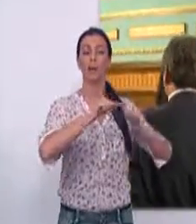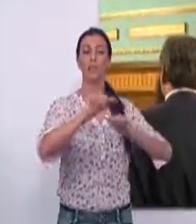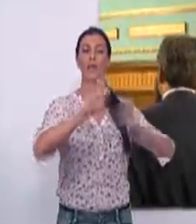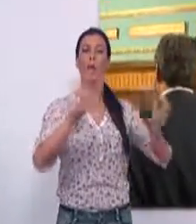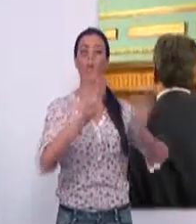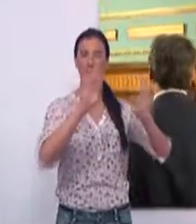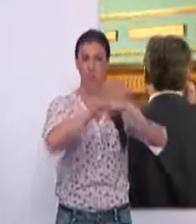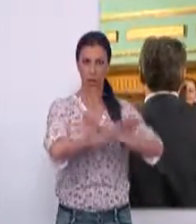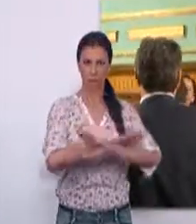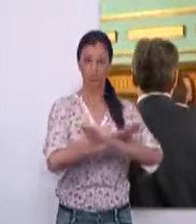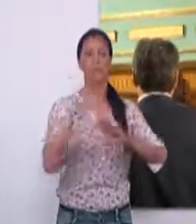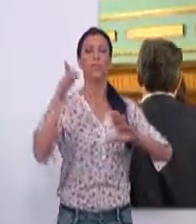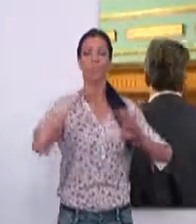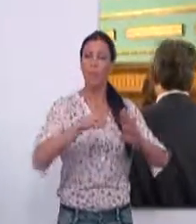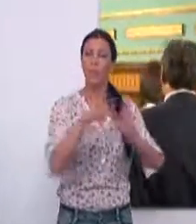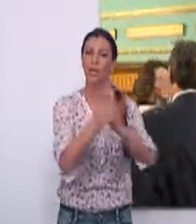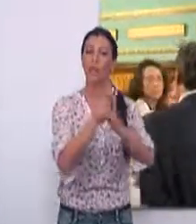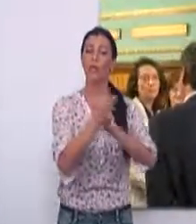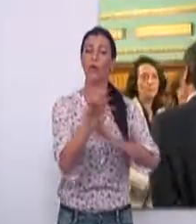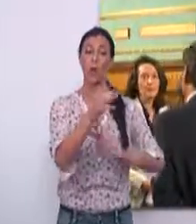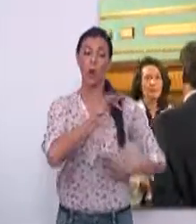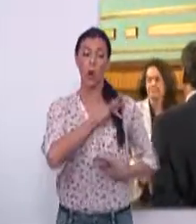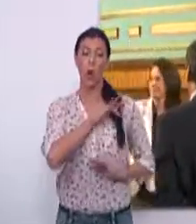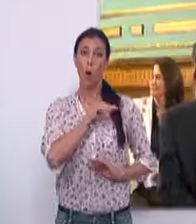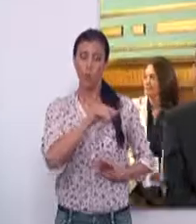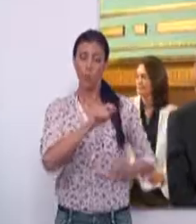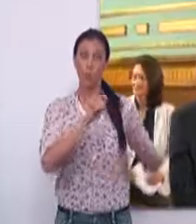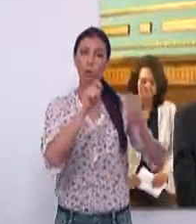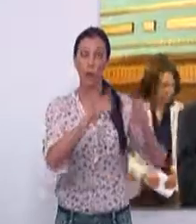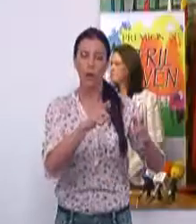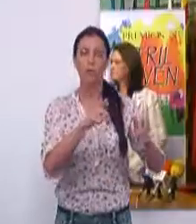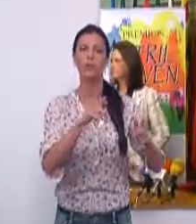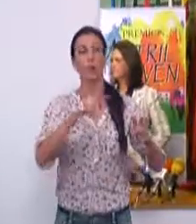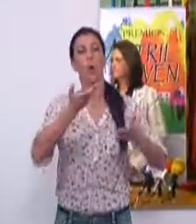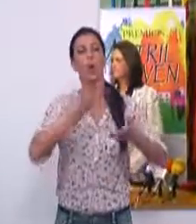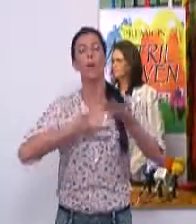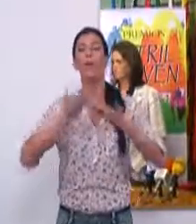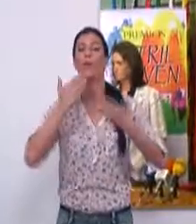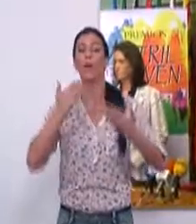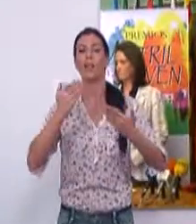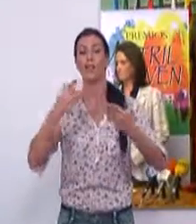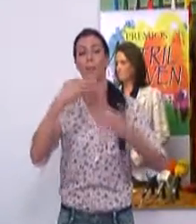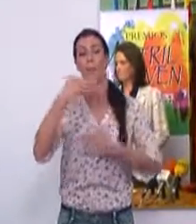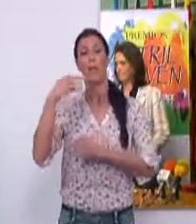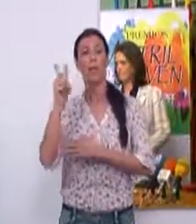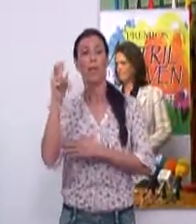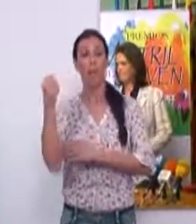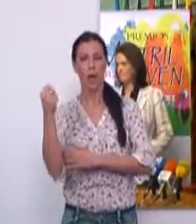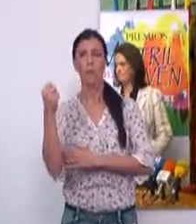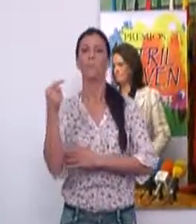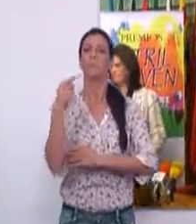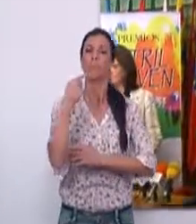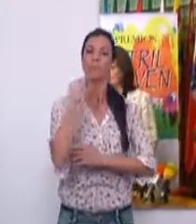de las nueve de la noche. También subrayó que los galardones que se otorgan en colaboración con la entidad bancaria BBVA